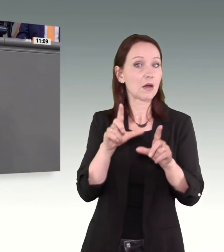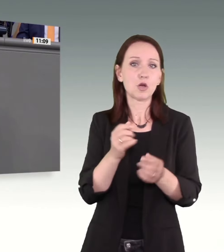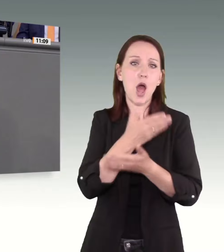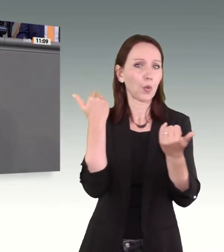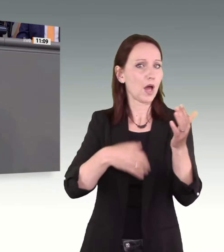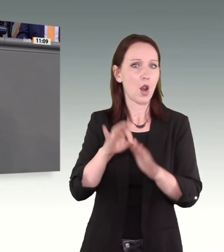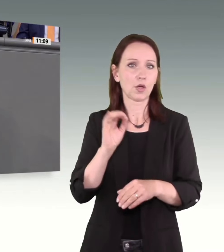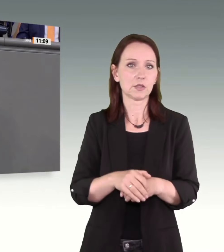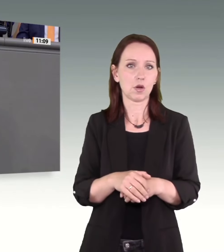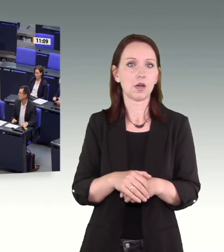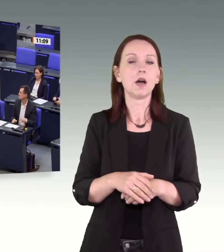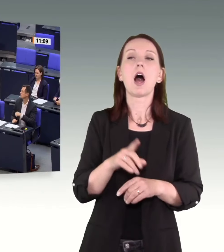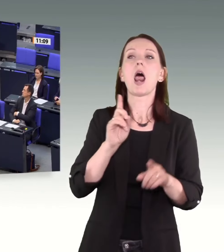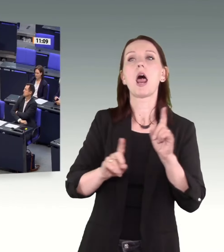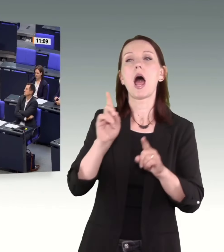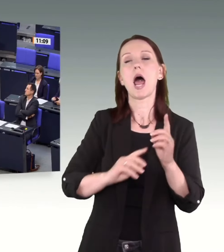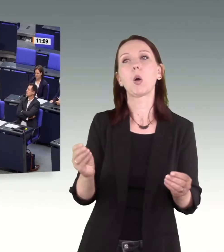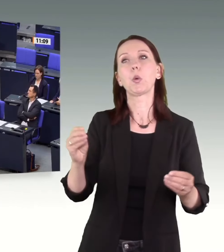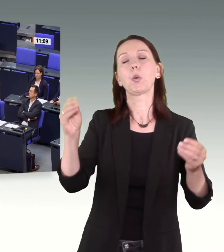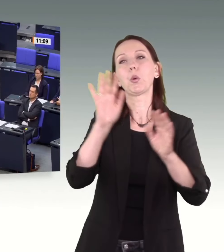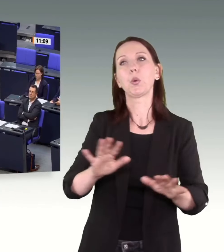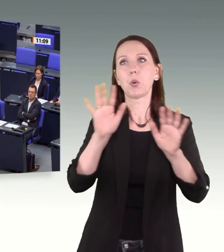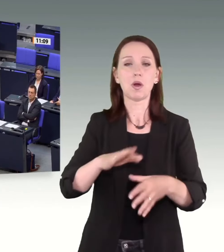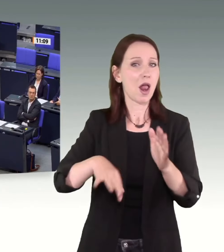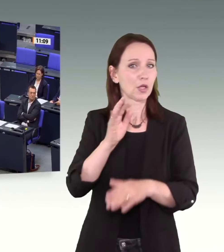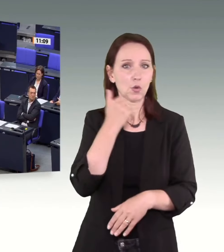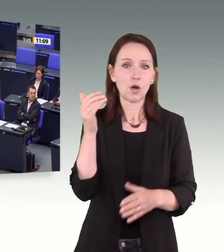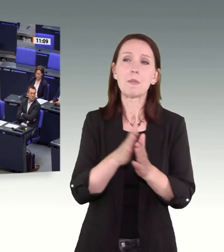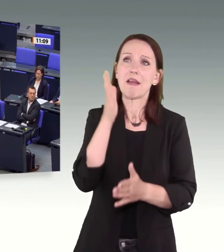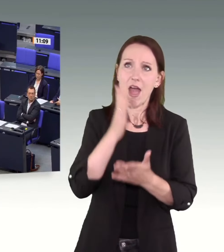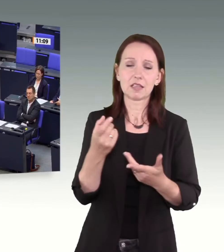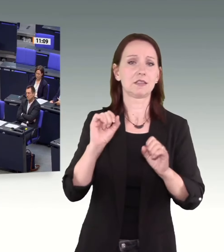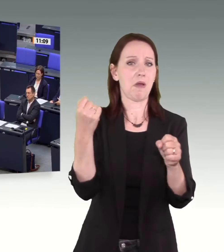keine Lösung. Schönreden ist keine Lösung. Tun Sie endlich was!